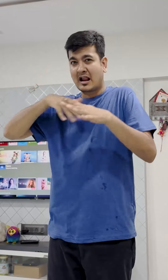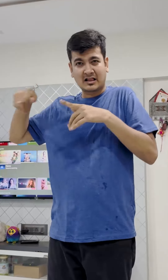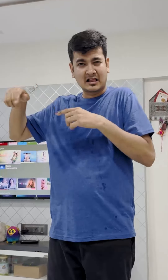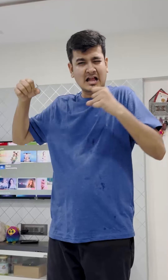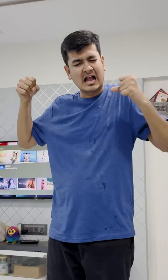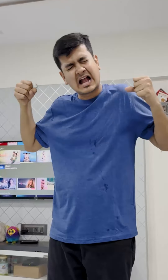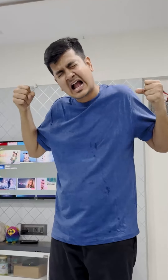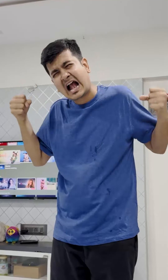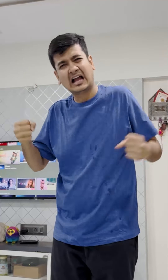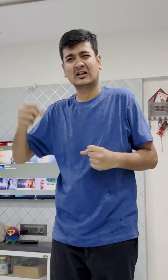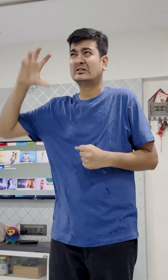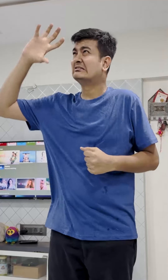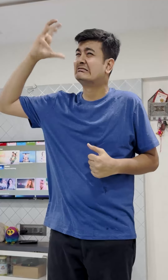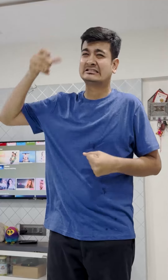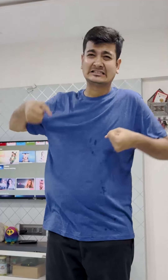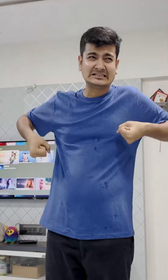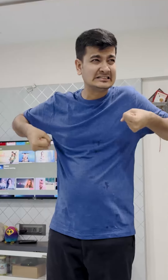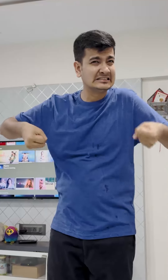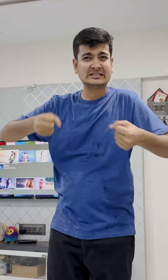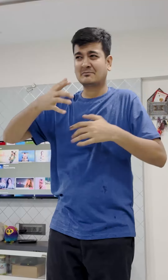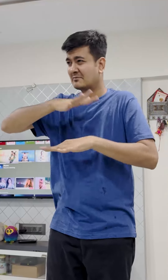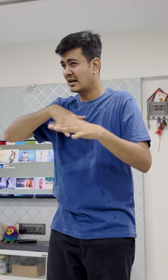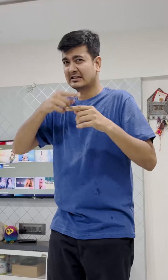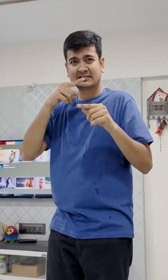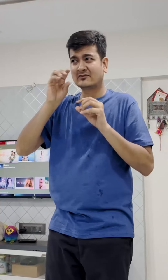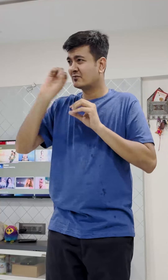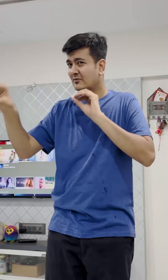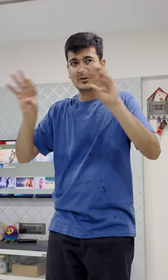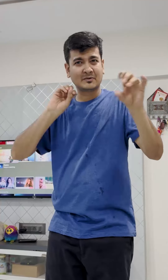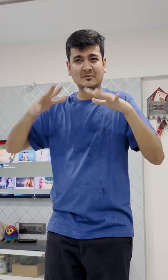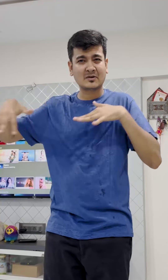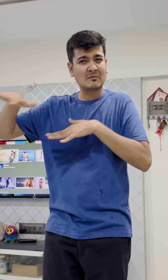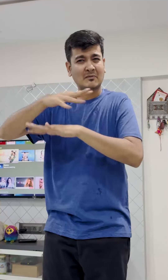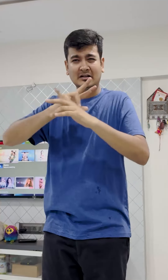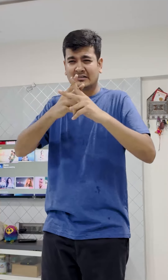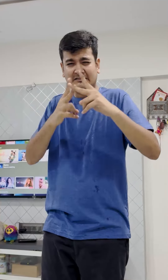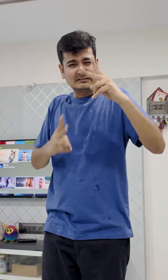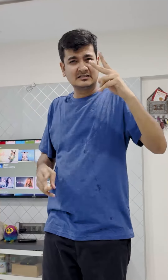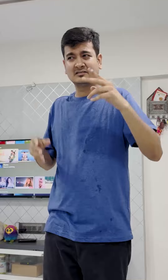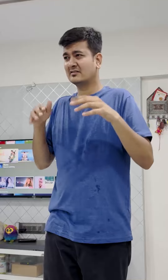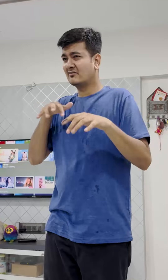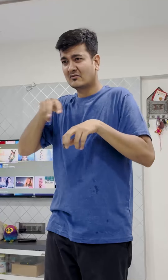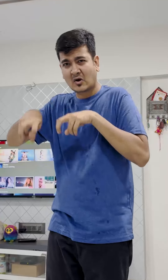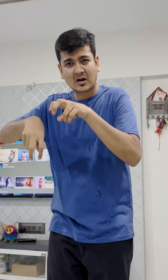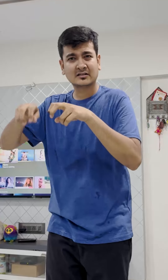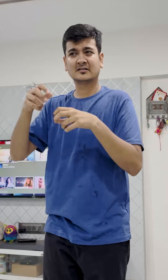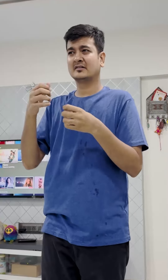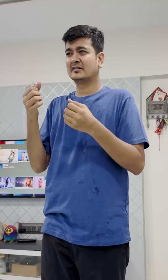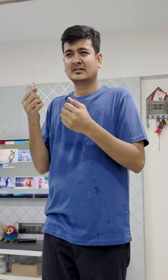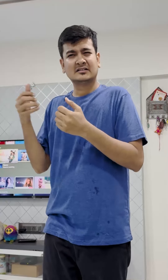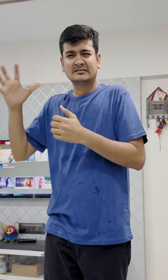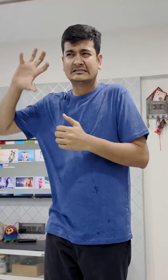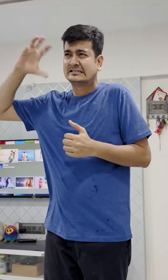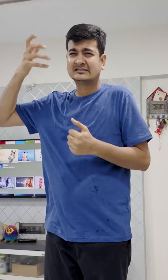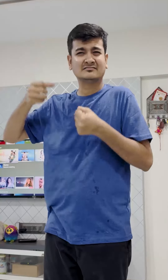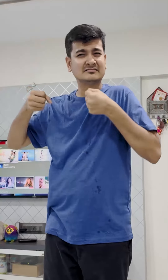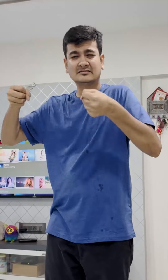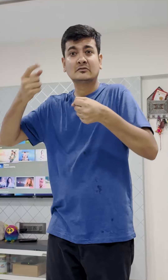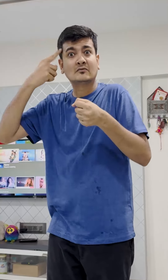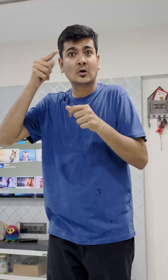booth set up करते खड़ी धूप में चलते है वो इतना planning करते travel करते है ताकि हम आराम से vote